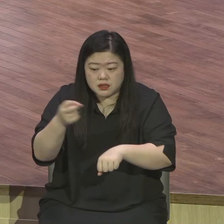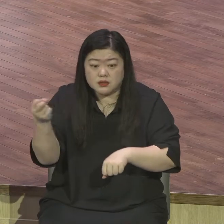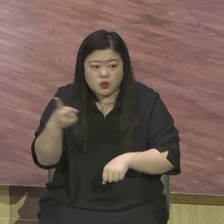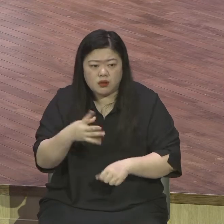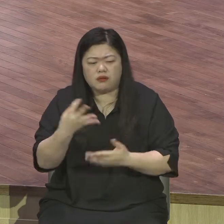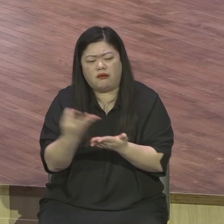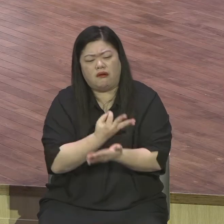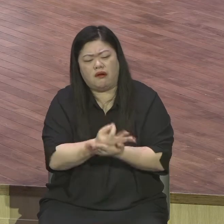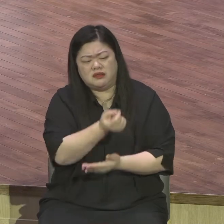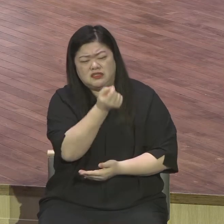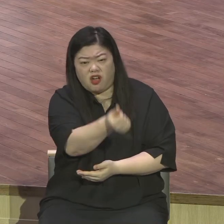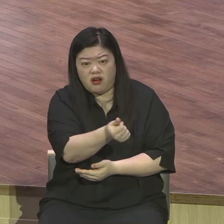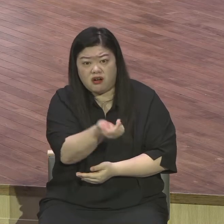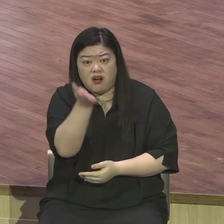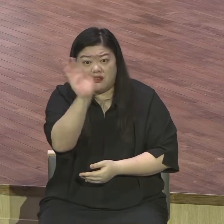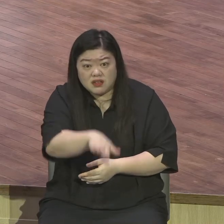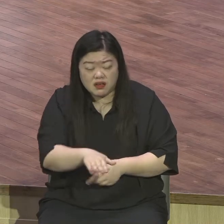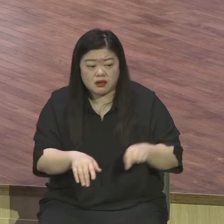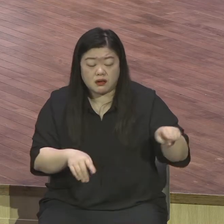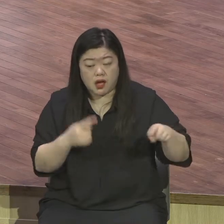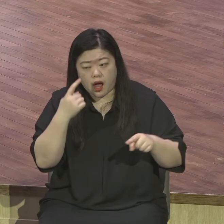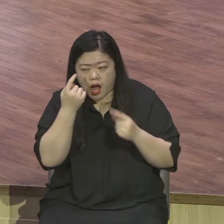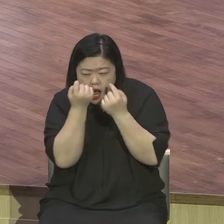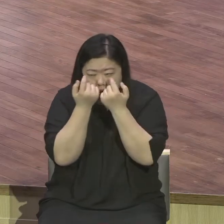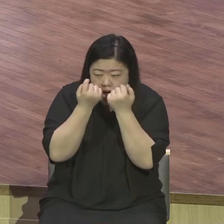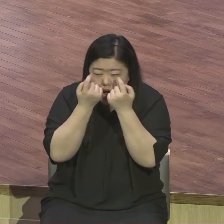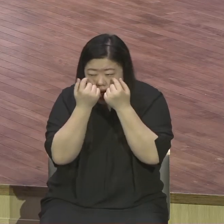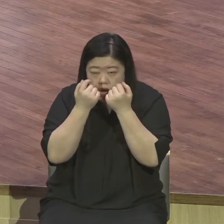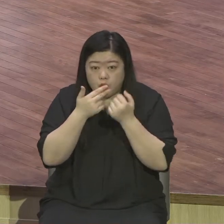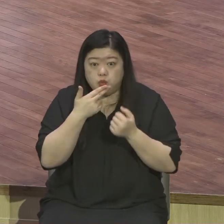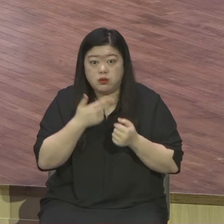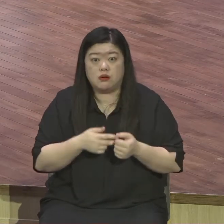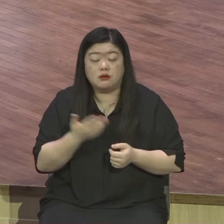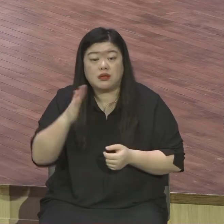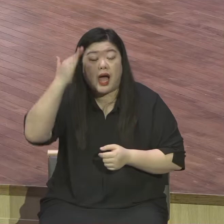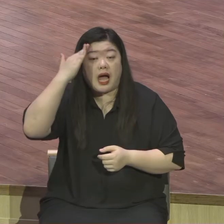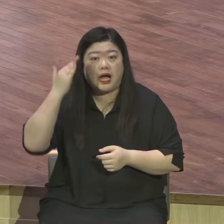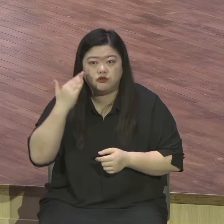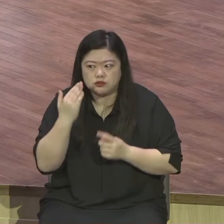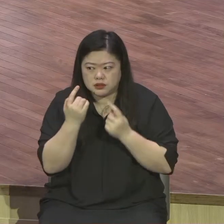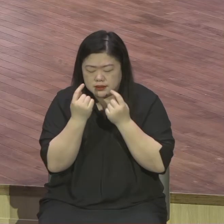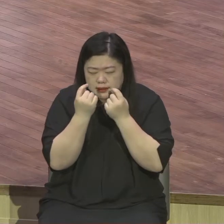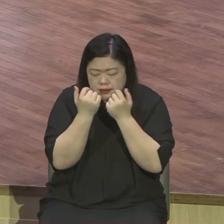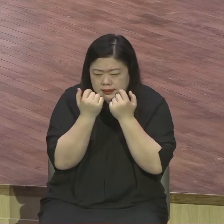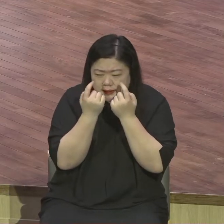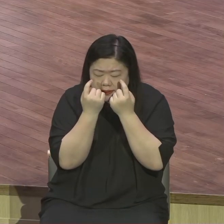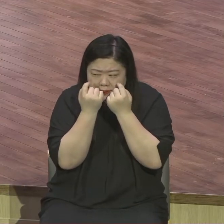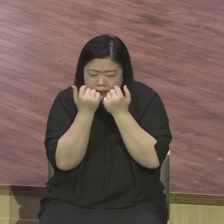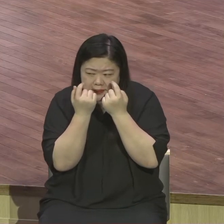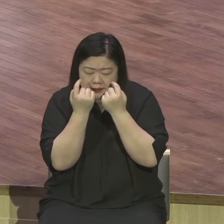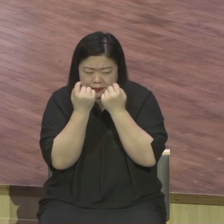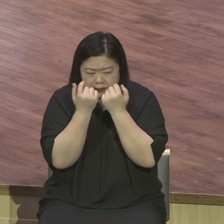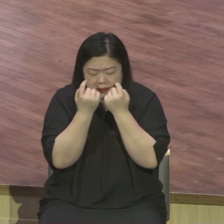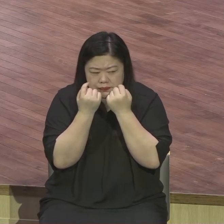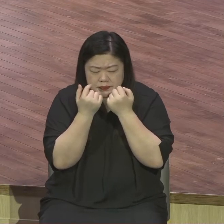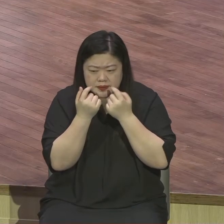즐깁니다 남 눈치 보고 뭐 이런 우리나라 사람 자기가 정성을 다해 꾸미놓고도 남이 나를 어떻게